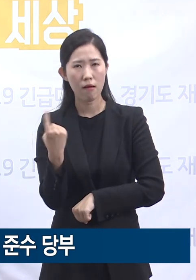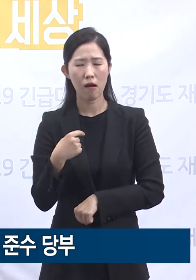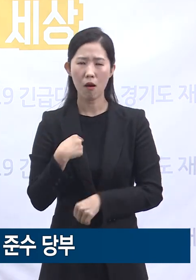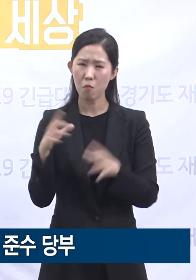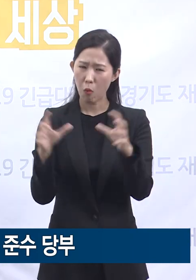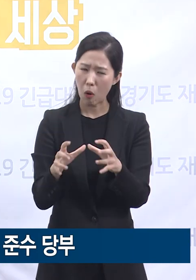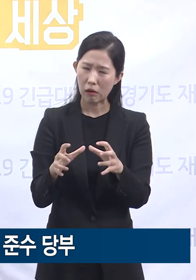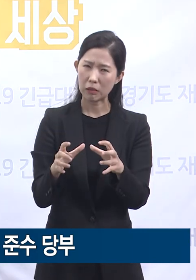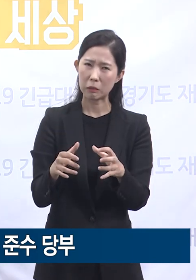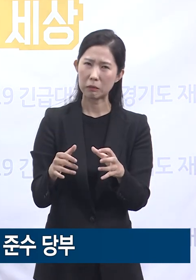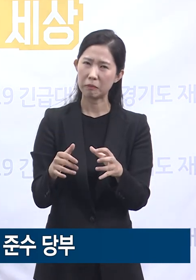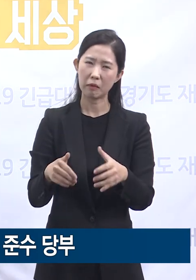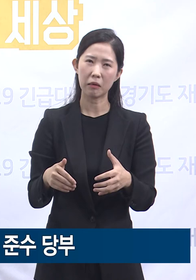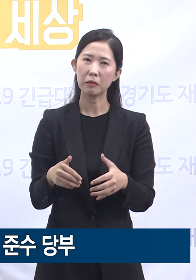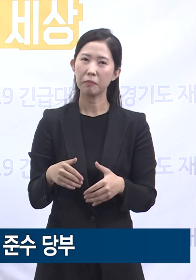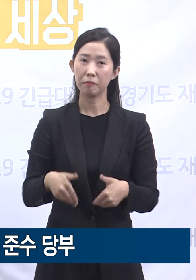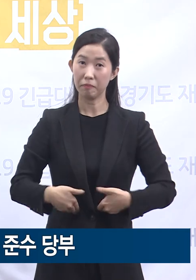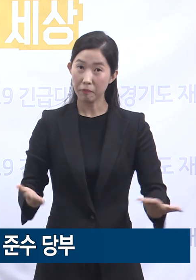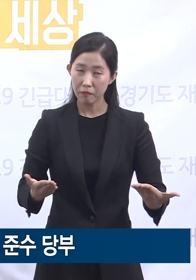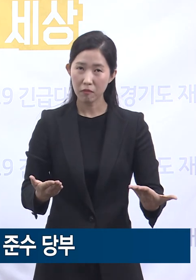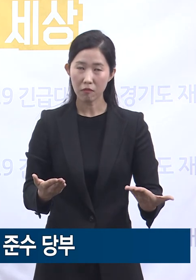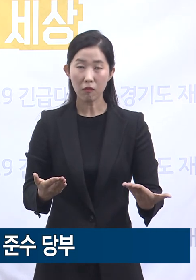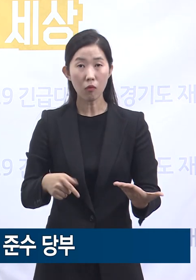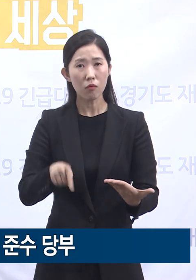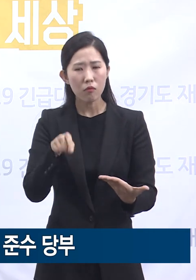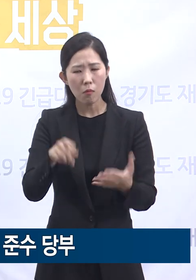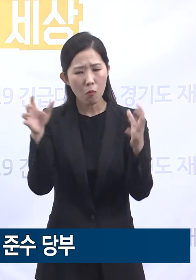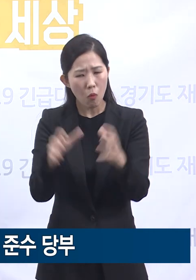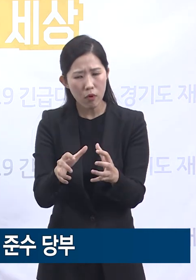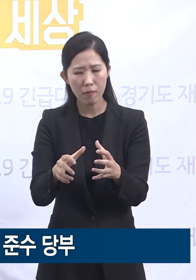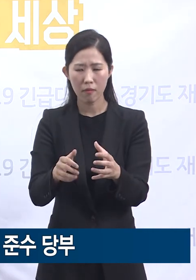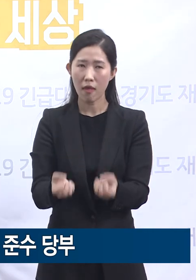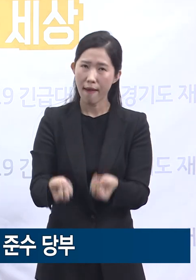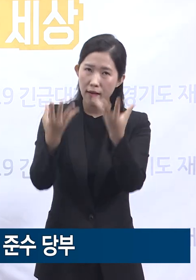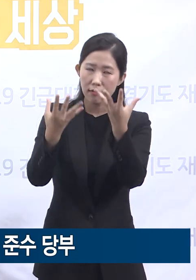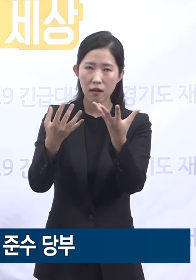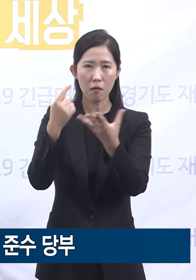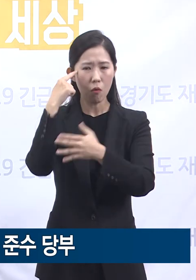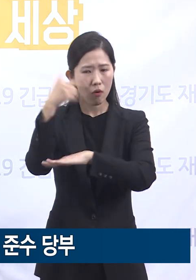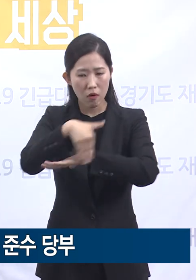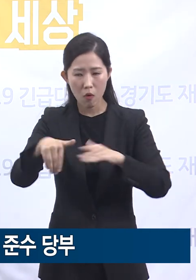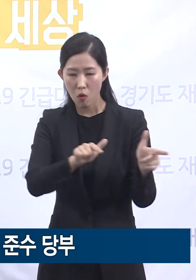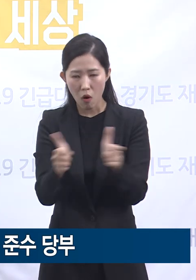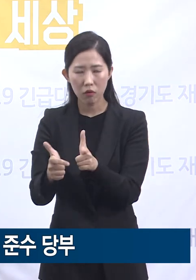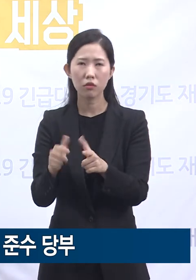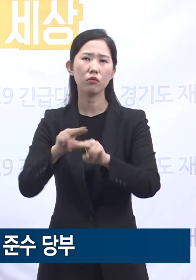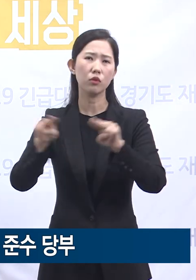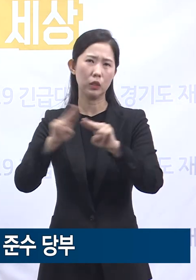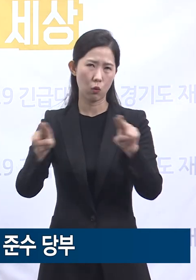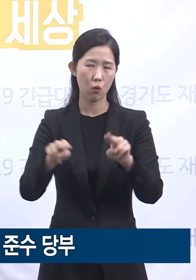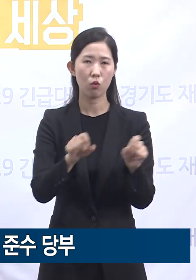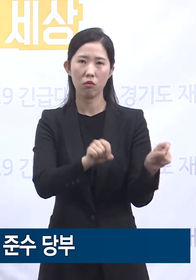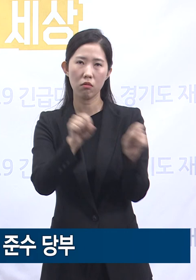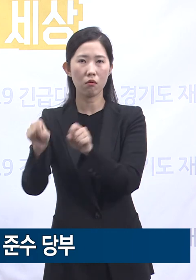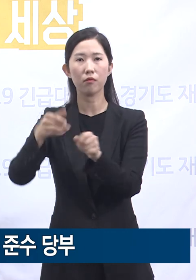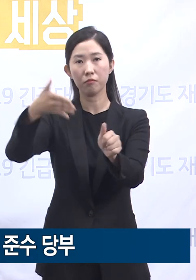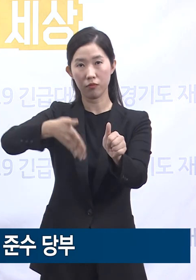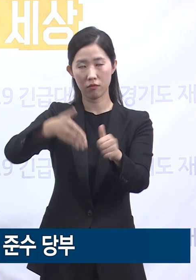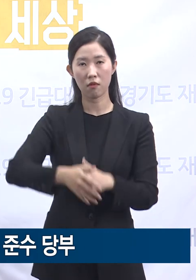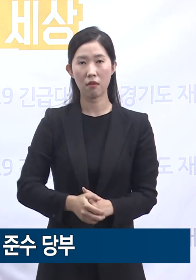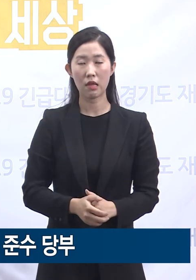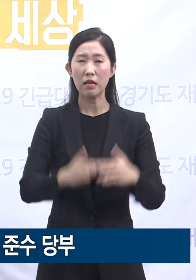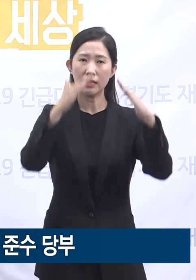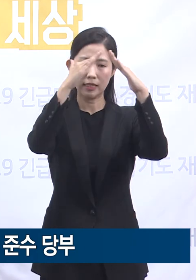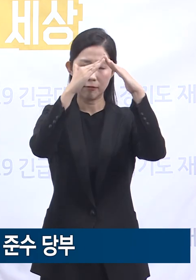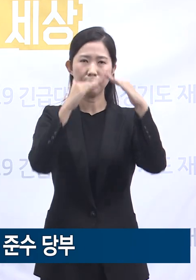등은 연기하거나 취소해 주실 것을 간곡히 요청드립니다. 가급적 집에 머물고 사람들과